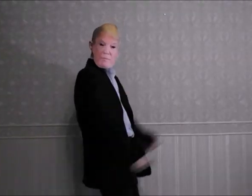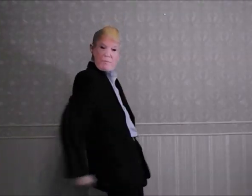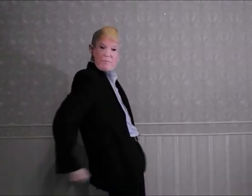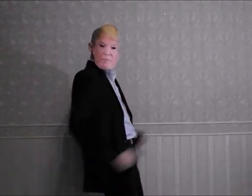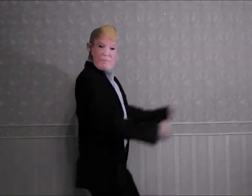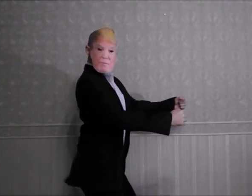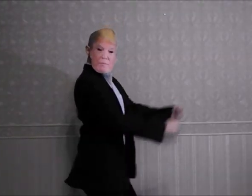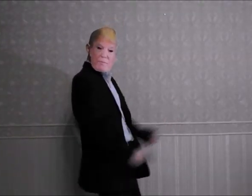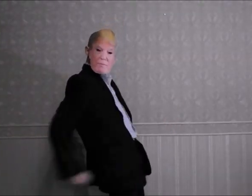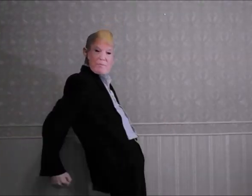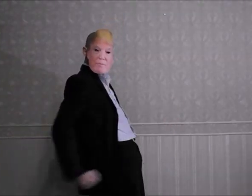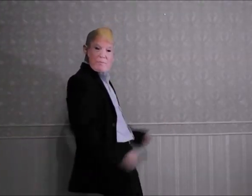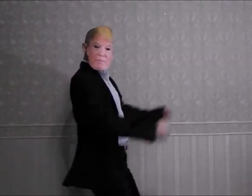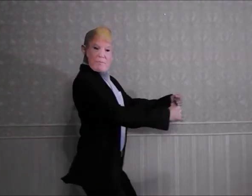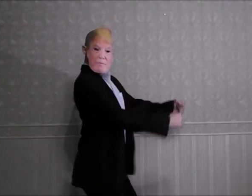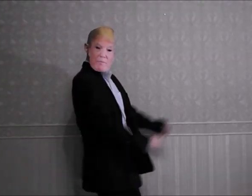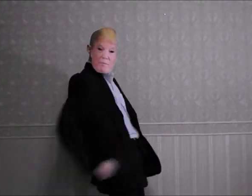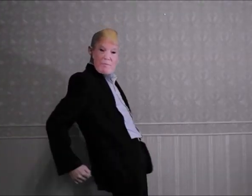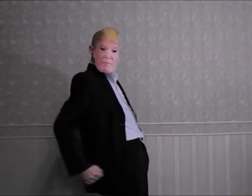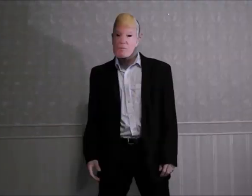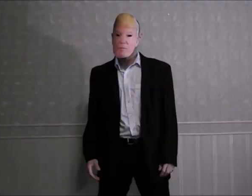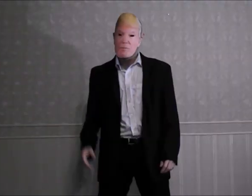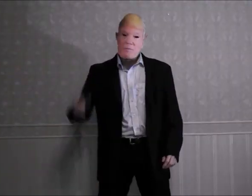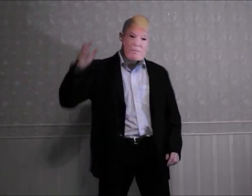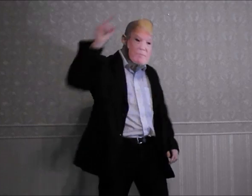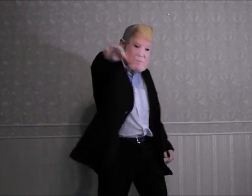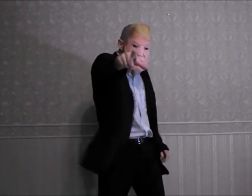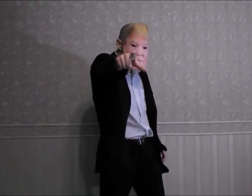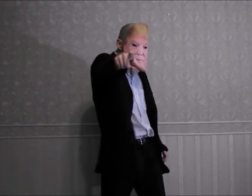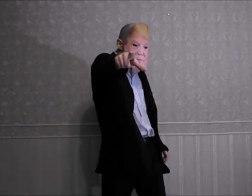О-ху-ху-ху-ху-ху-хо-ху-хrun You're fired!